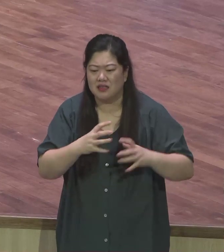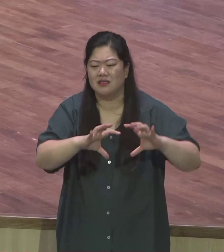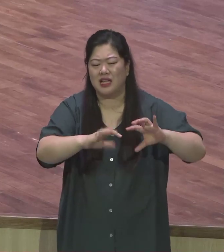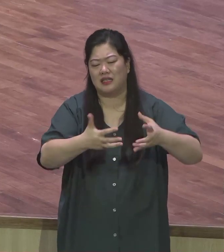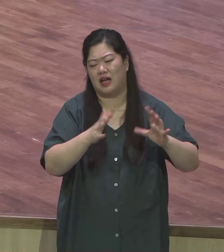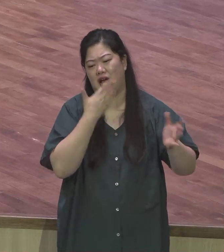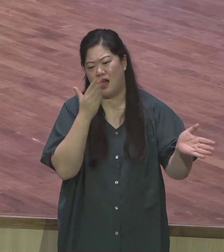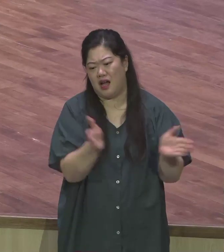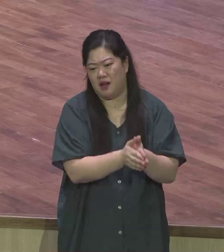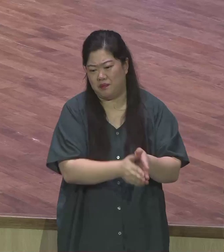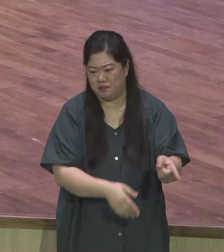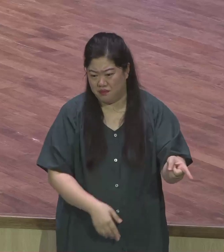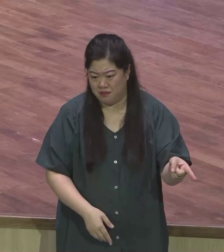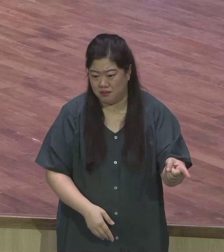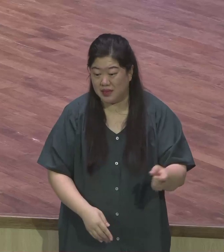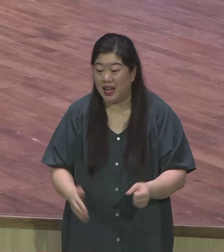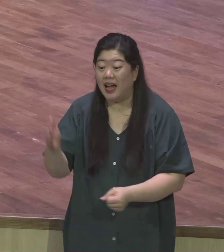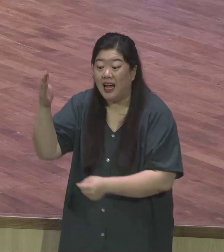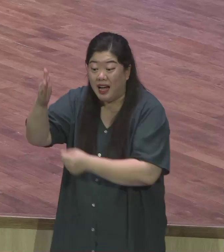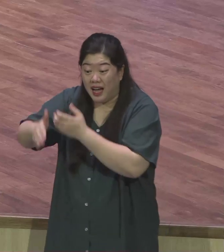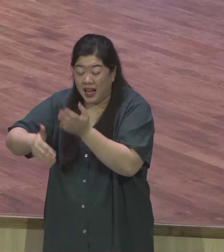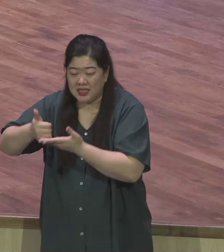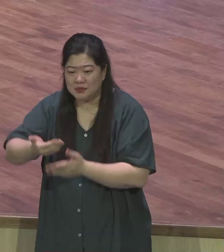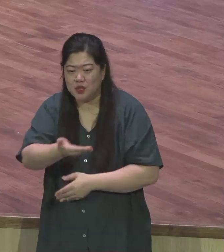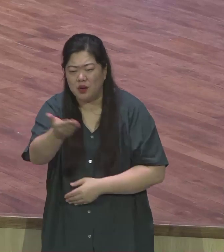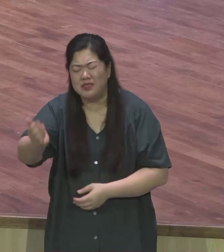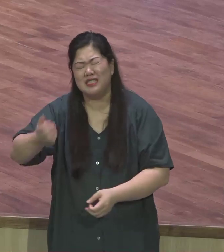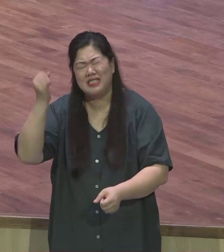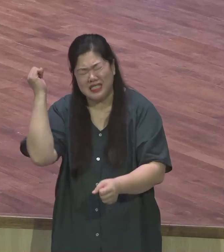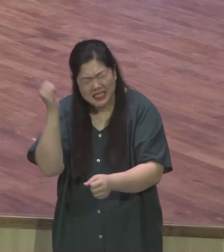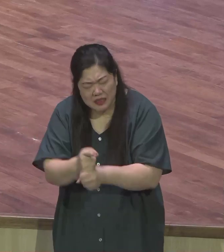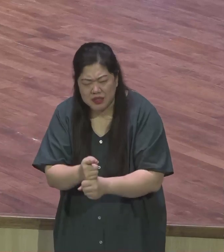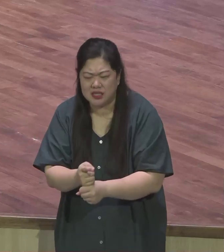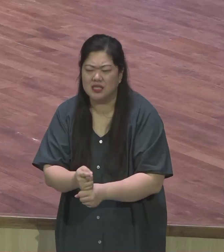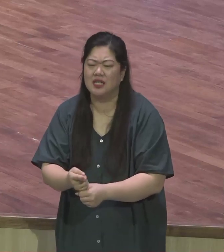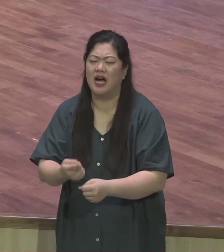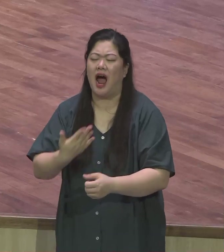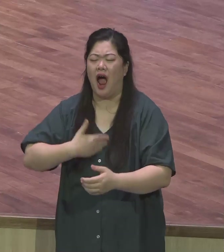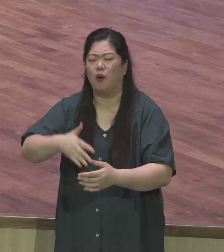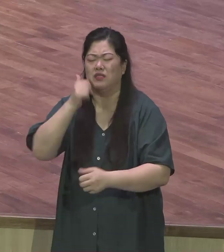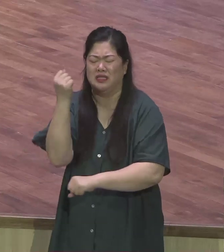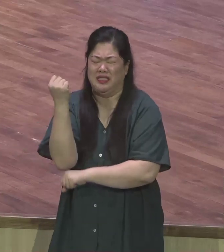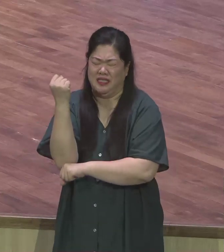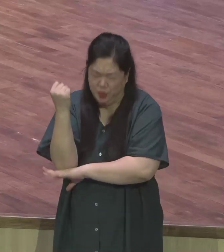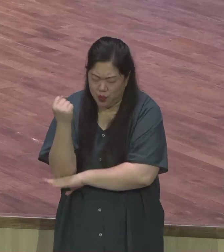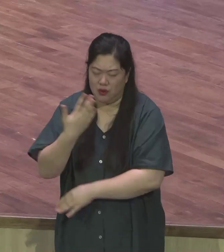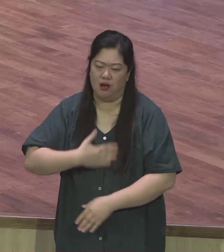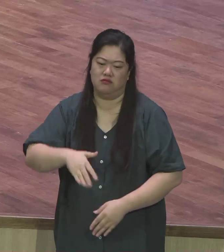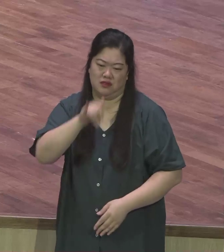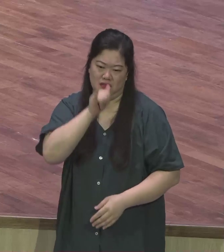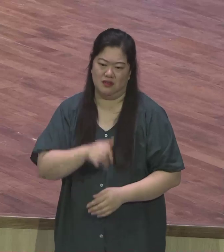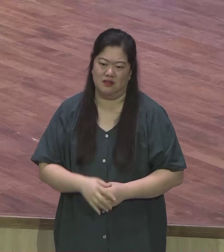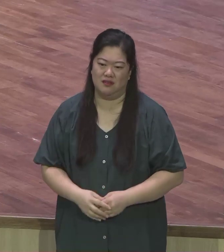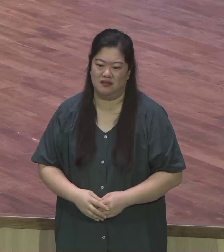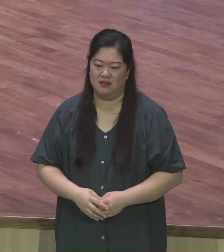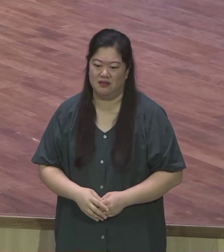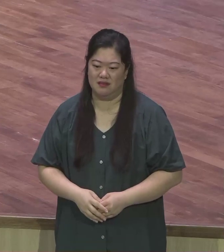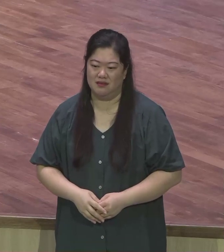아버지께서는 이런 것이 너희에게 있어야 할 것을 아시느니라 아멘 각